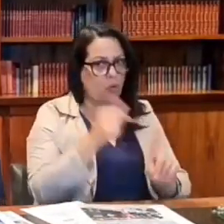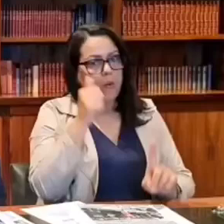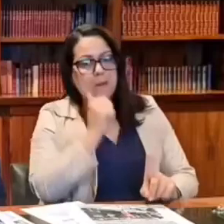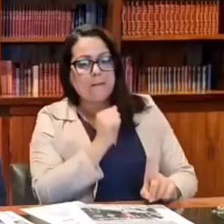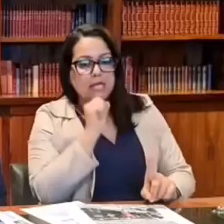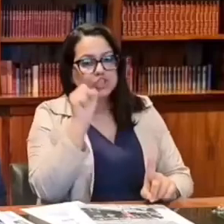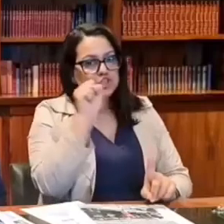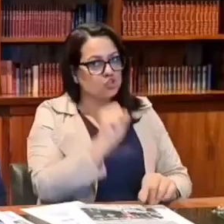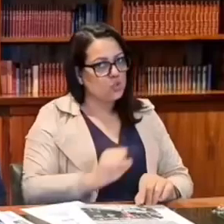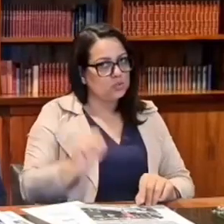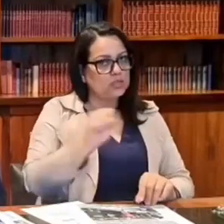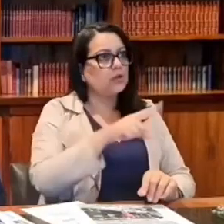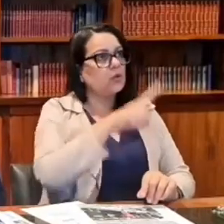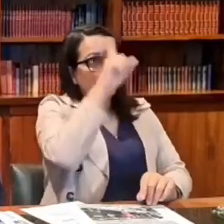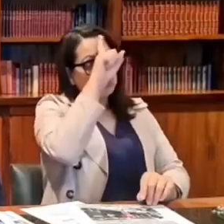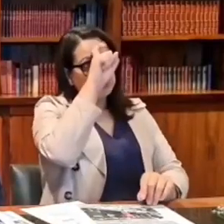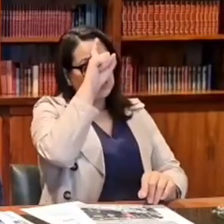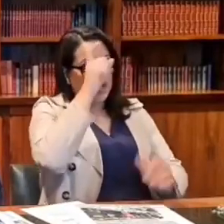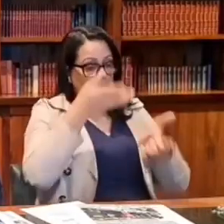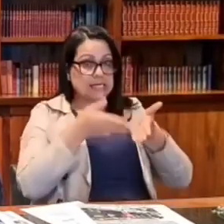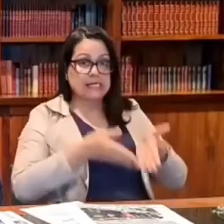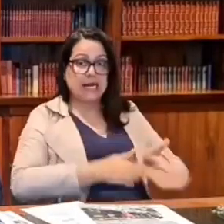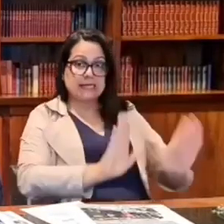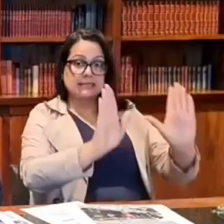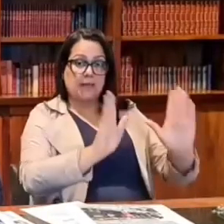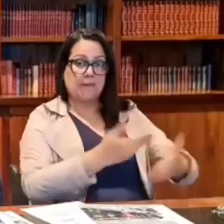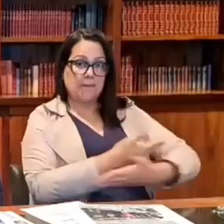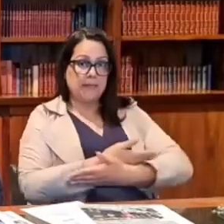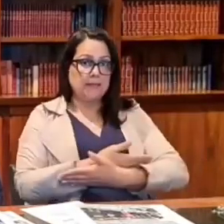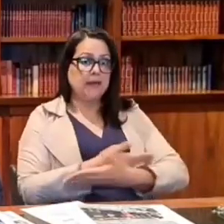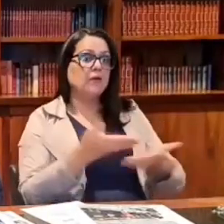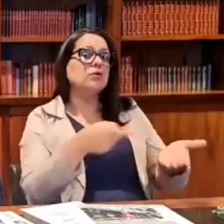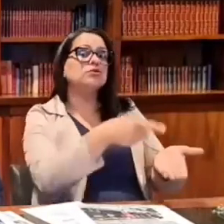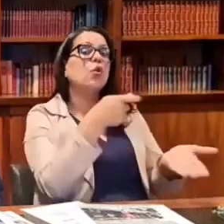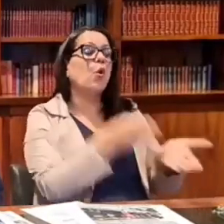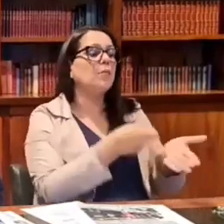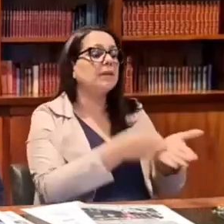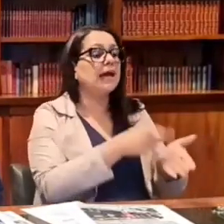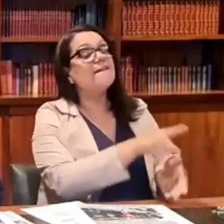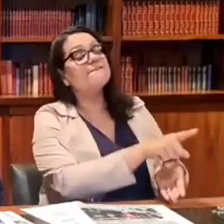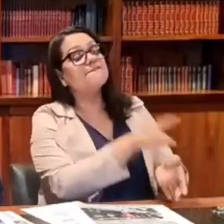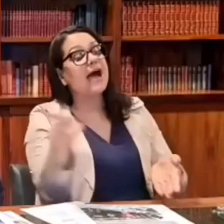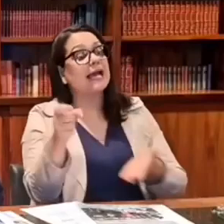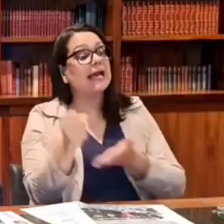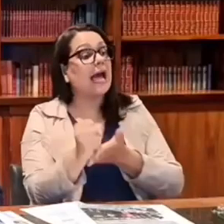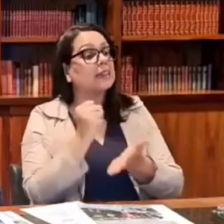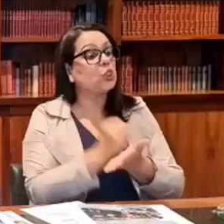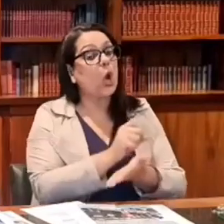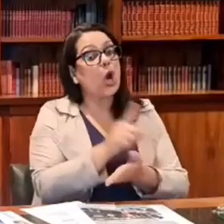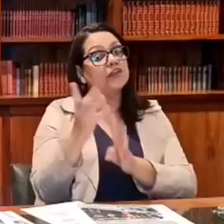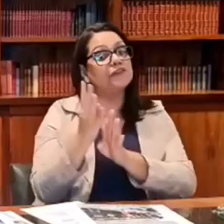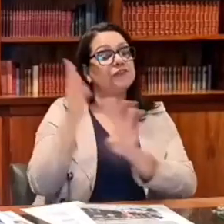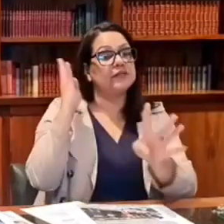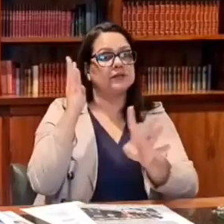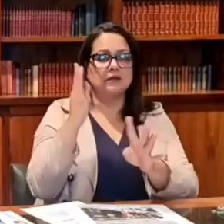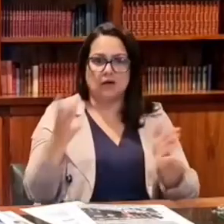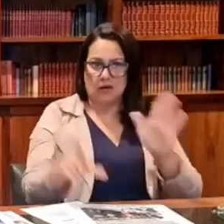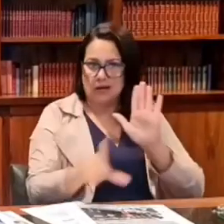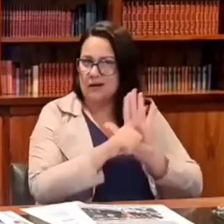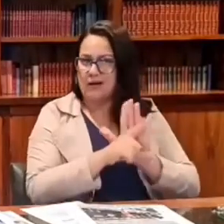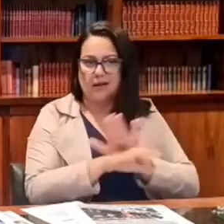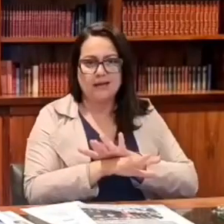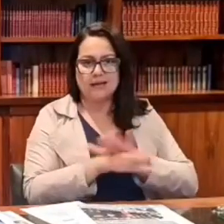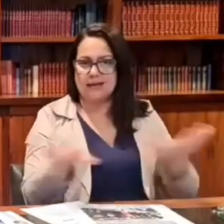ela está no hospital, acaba de ter o filho. Hoje ela é obrigada a no cartório registrar a criança. Com essa lei, presidente,